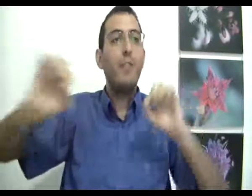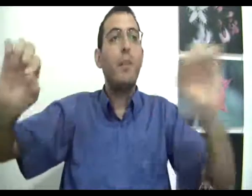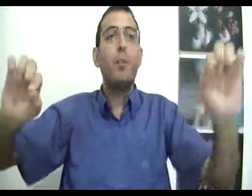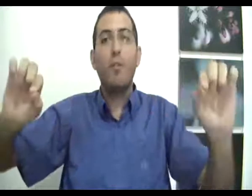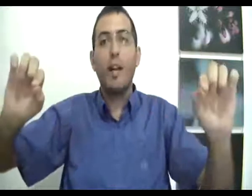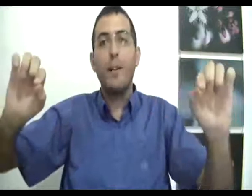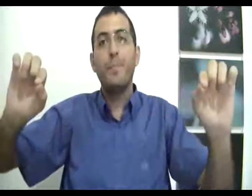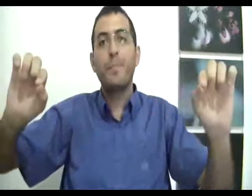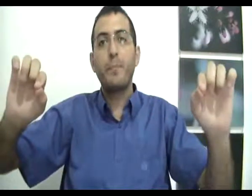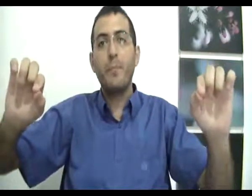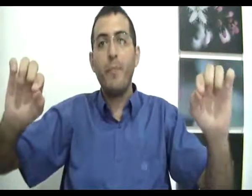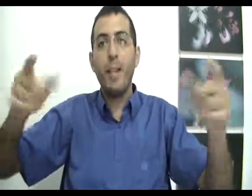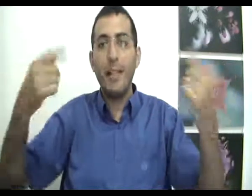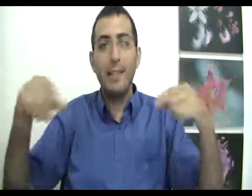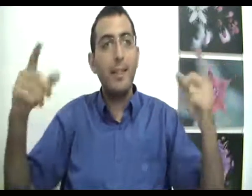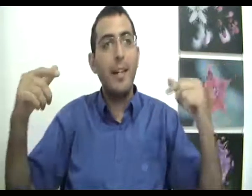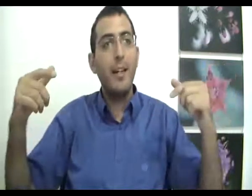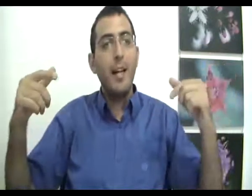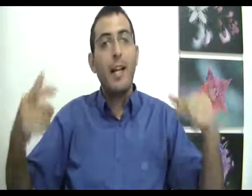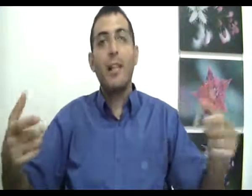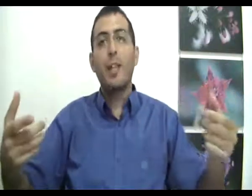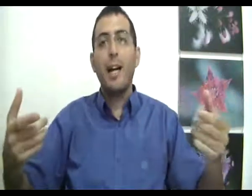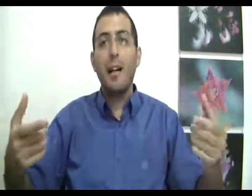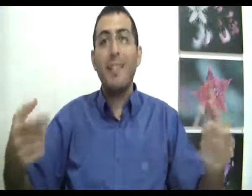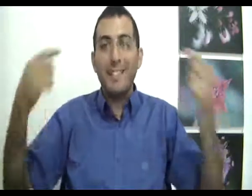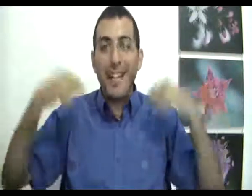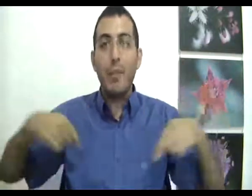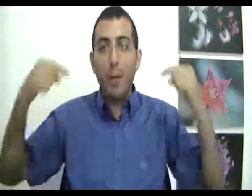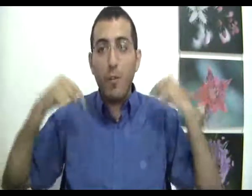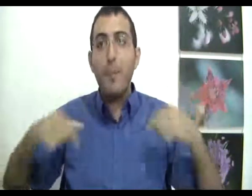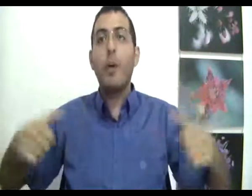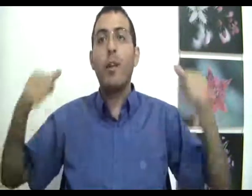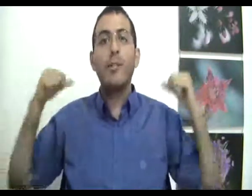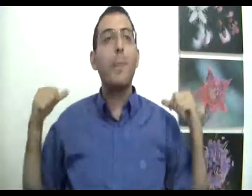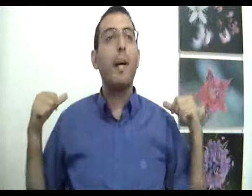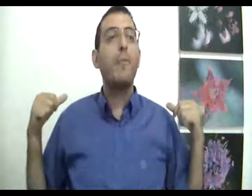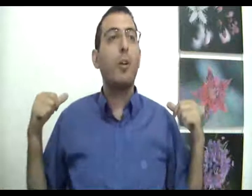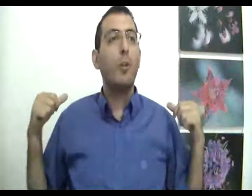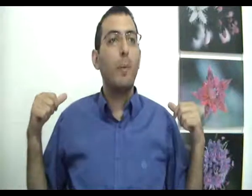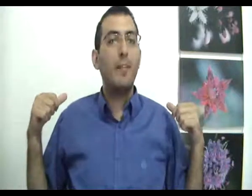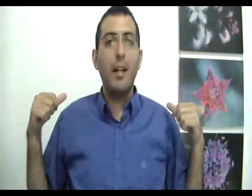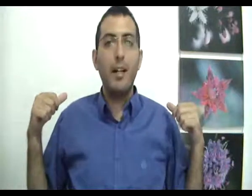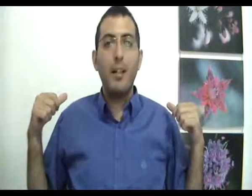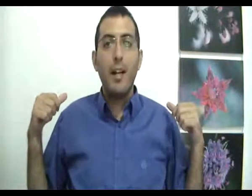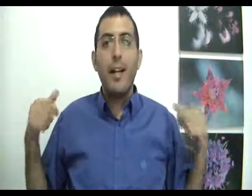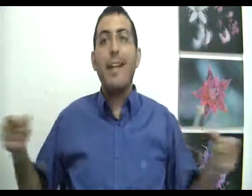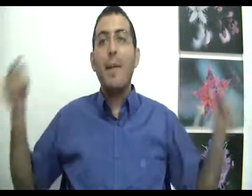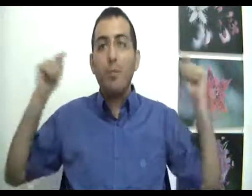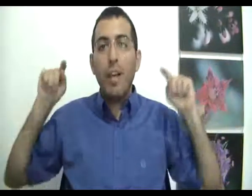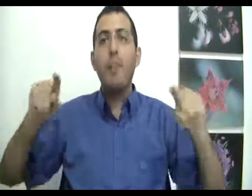הבדל בין טוב לרע על ידי זה כאשר האדם ייזכר בהווה בכל הדברים הרעים שקורו לו בעבר גם אותם